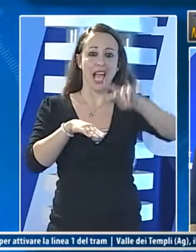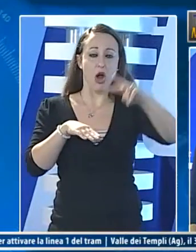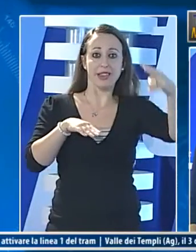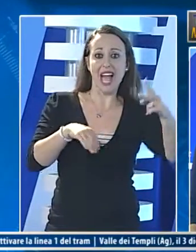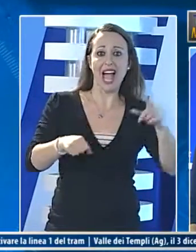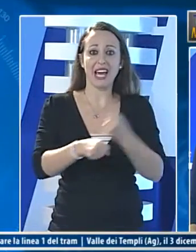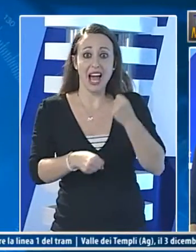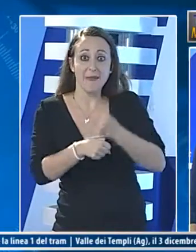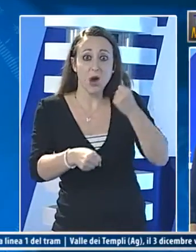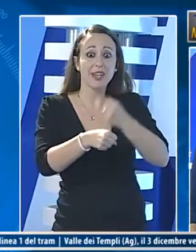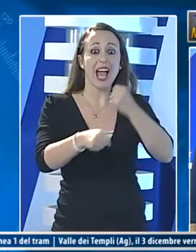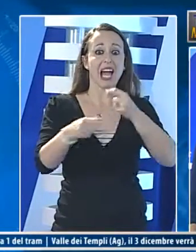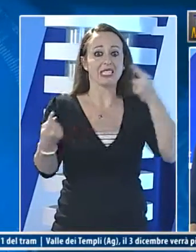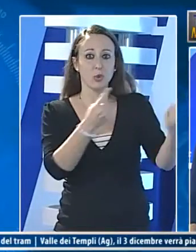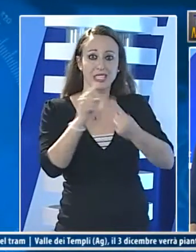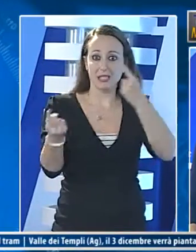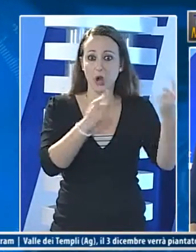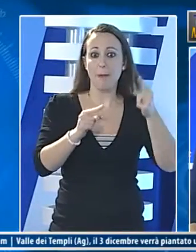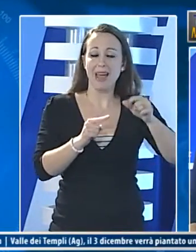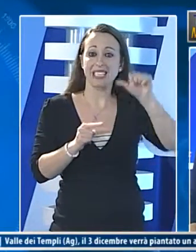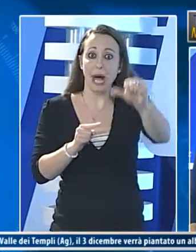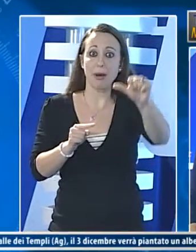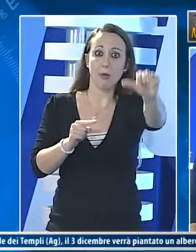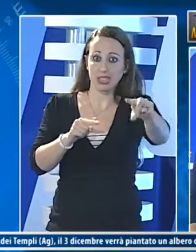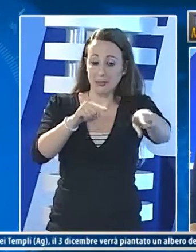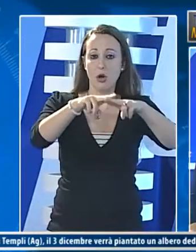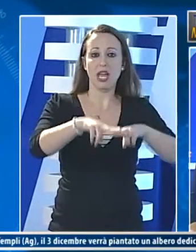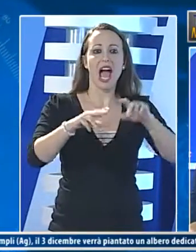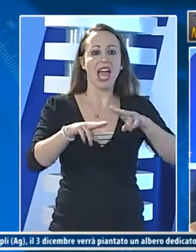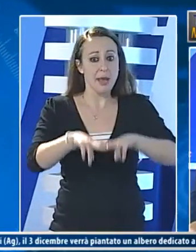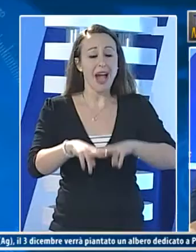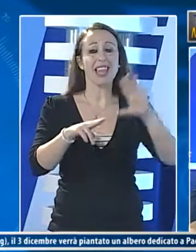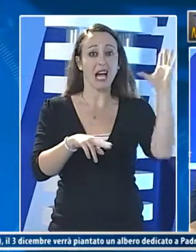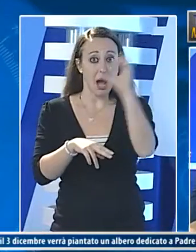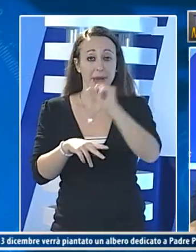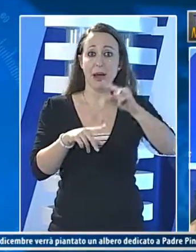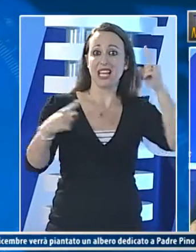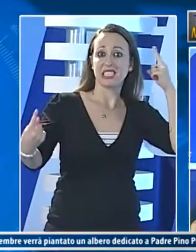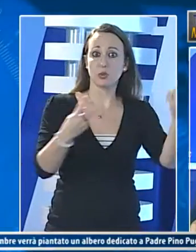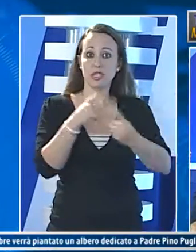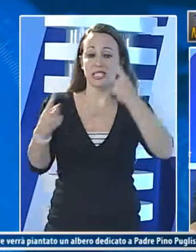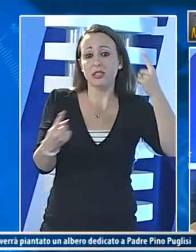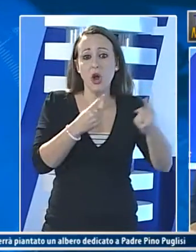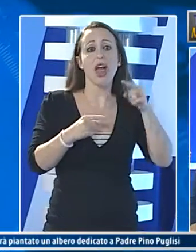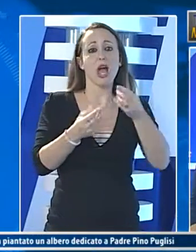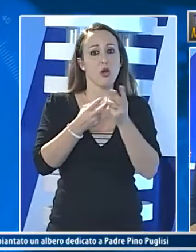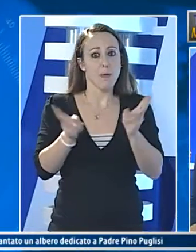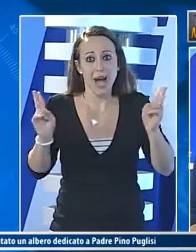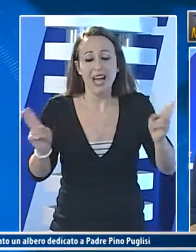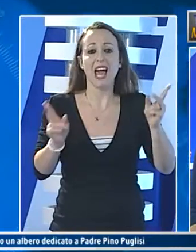uffici sui tempi dei lavori questi dovrebbero terminare sabato prossimo resta da capire se la